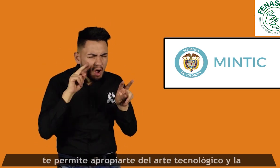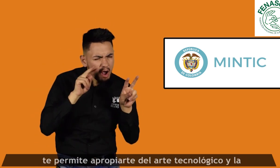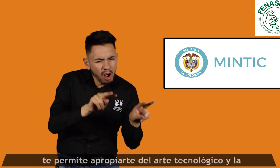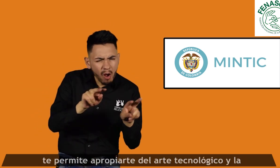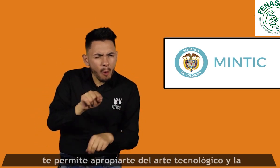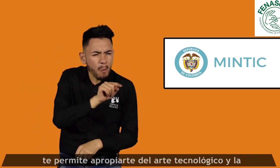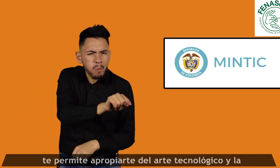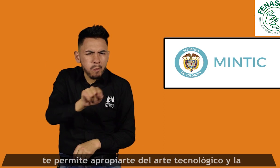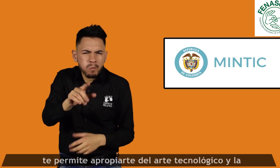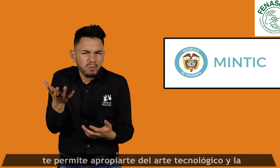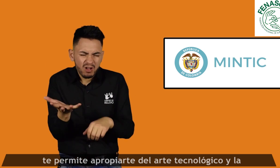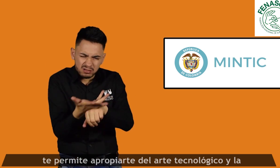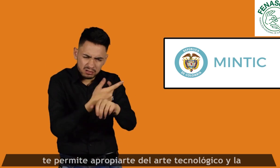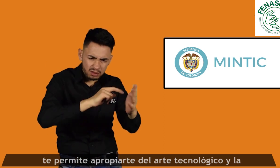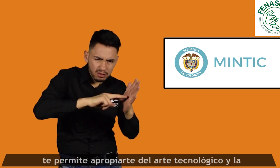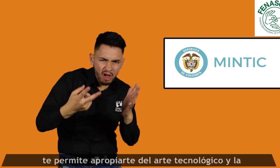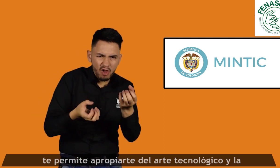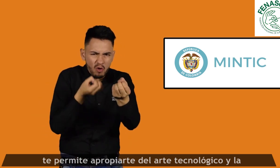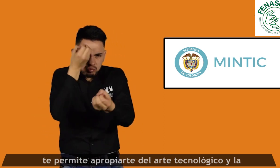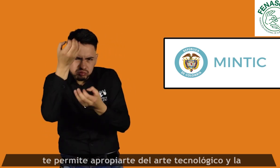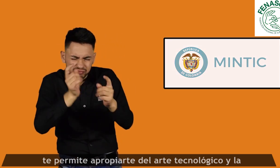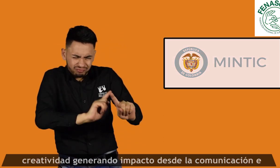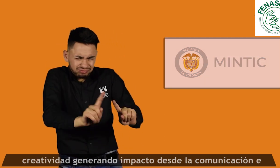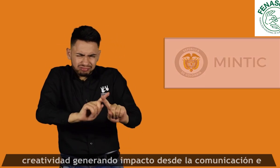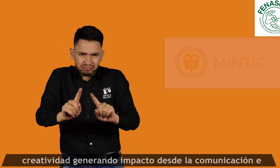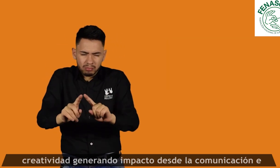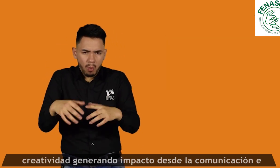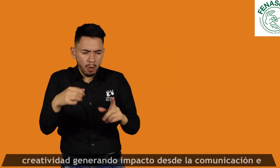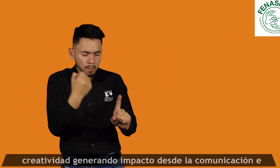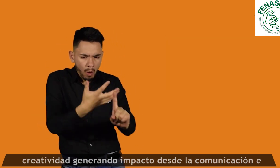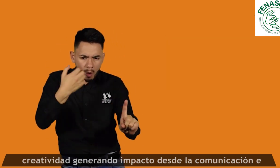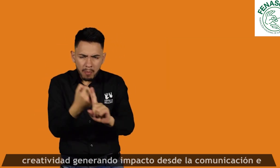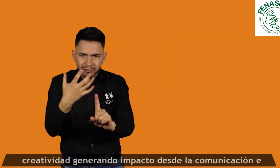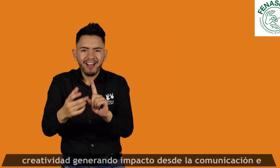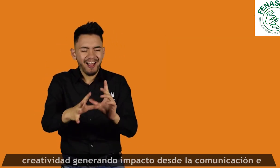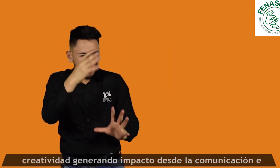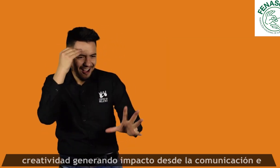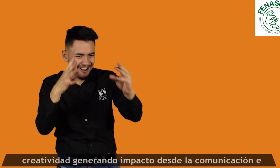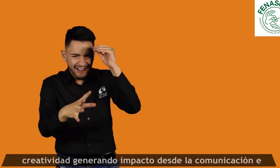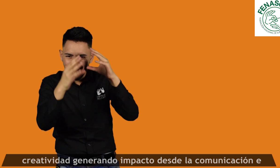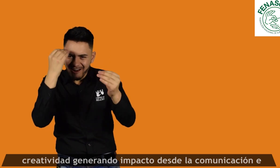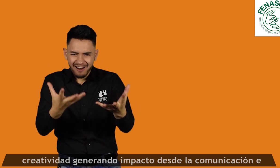te permite apropiarte del arte tecnológico y la creatividad, generando impacto desde la comunicación